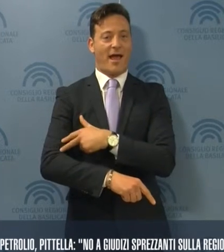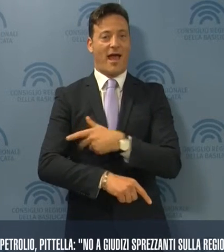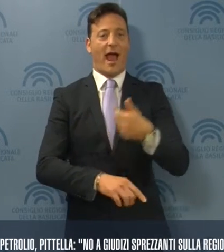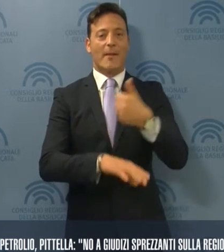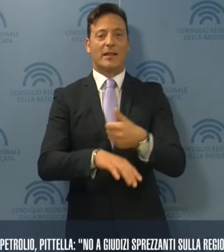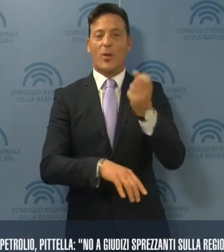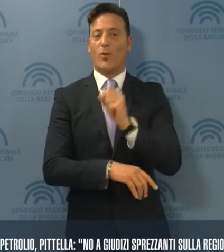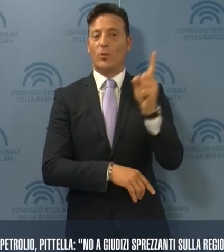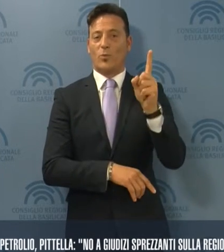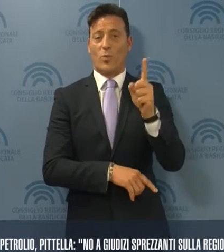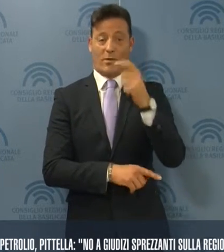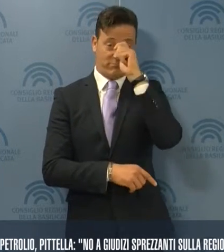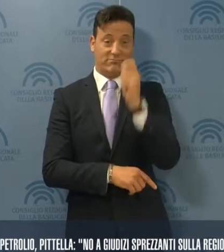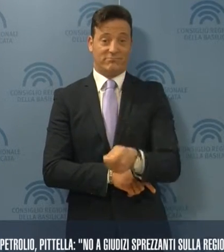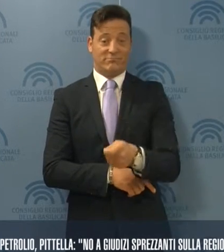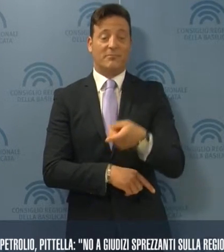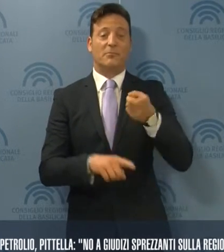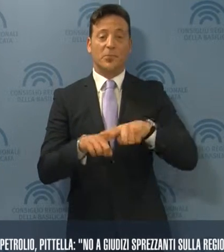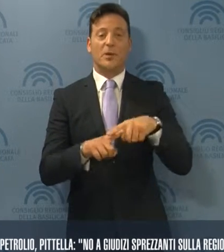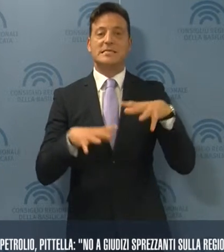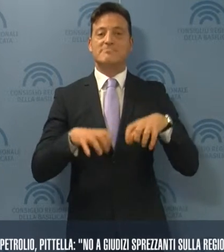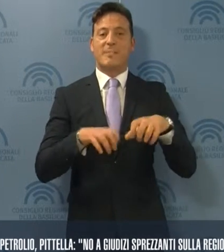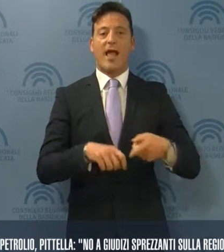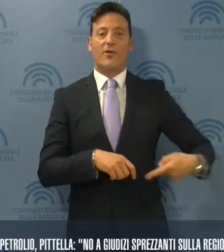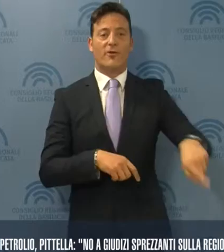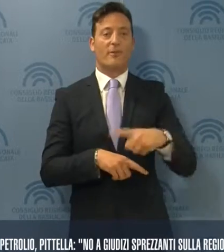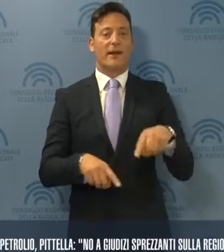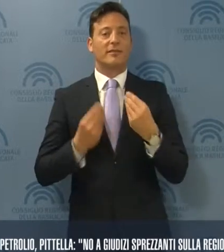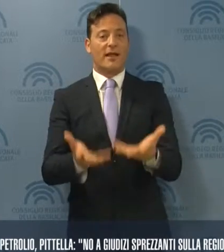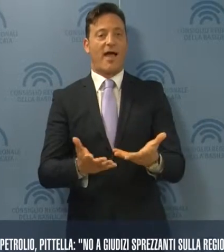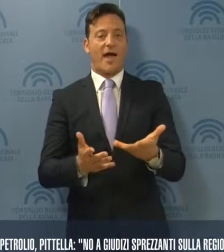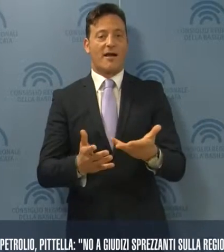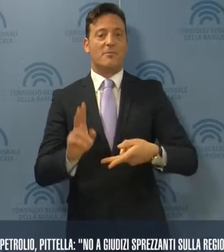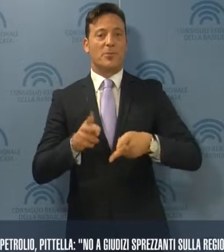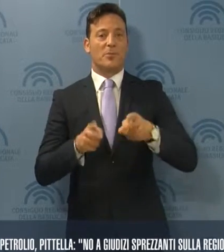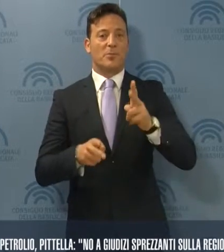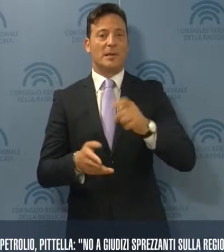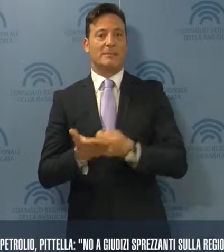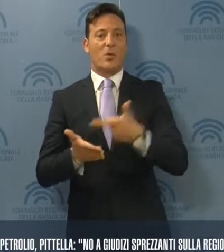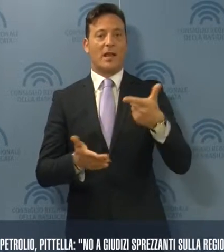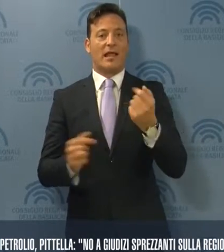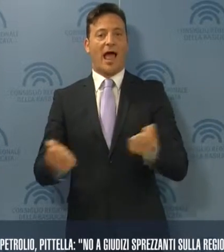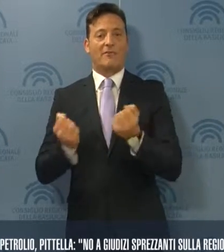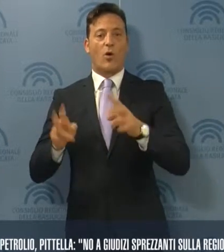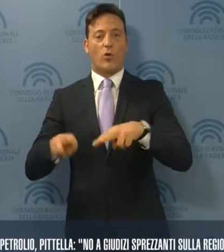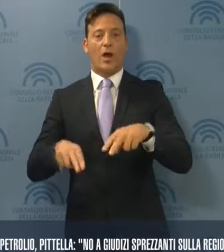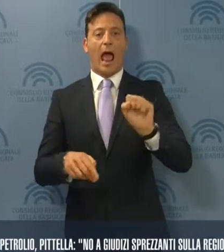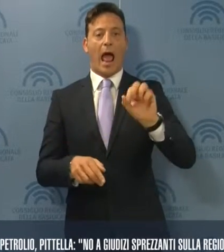della Cultura, né il nostro impegno per dare vigore alle attività di controllo dell'ARPAB.